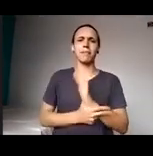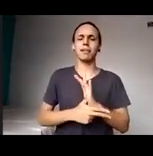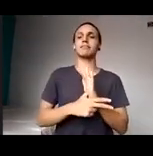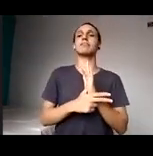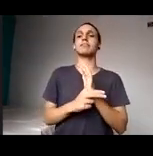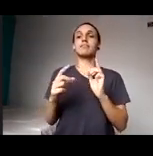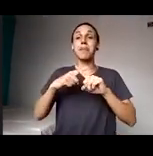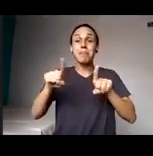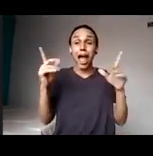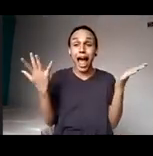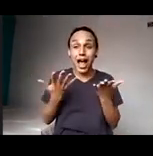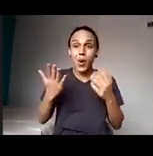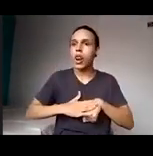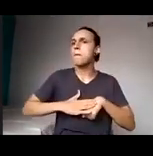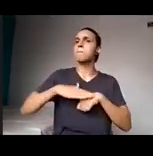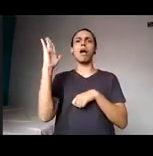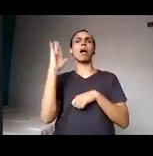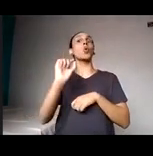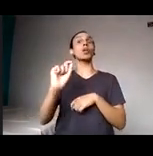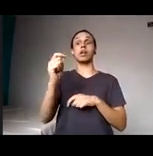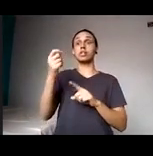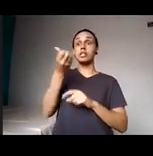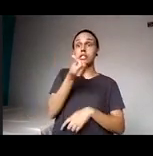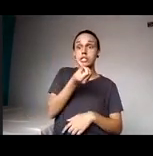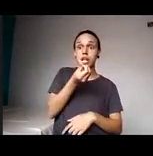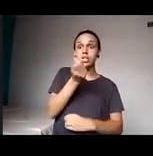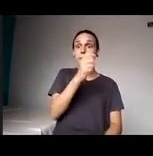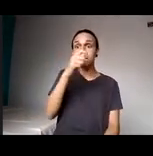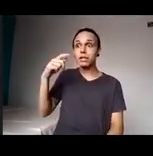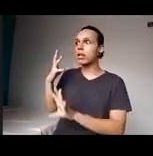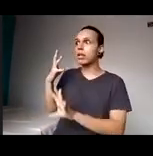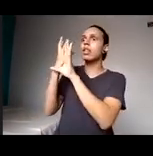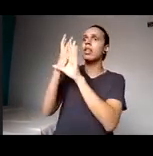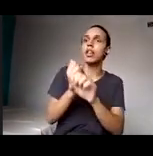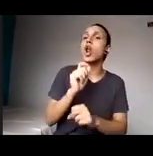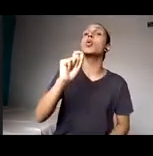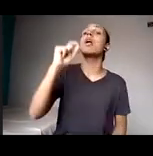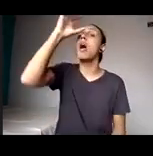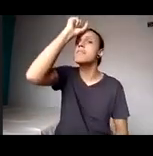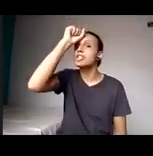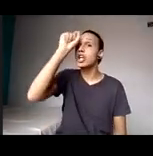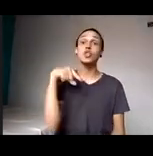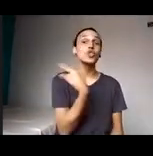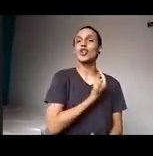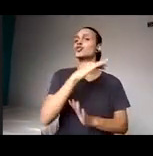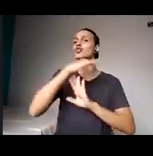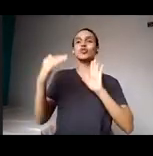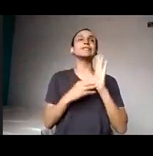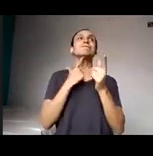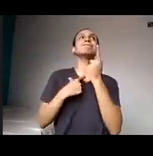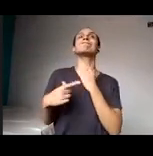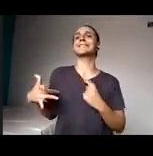nesses seis meses, eu aprendi. Nós todos queremos saúde e saúde também